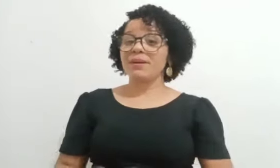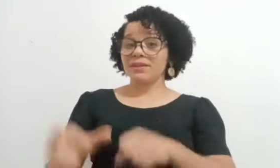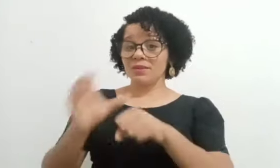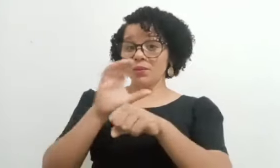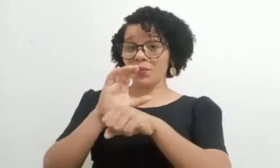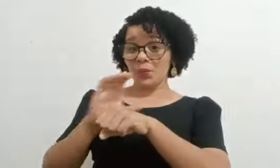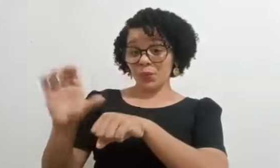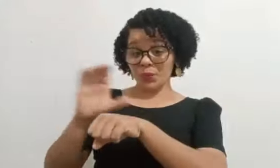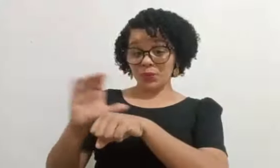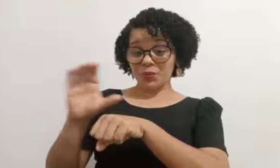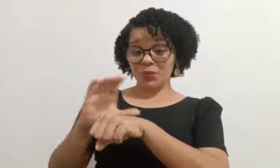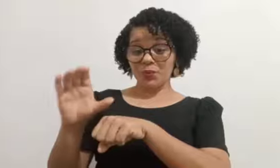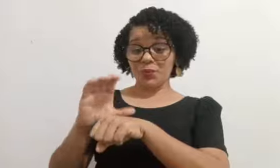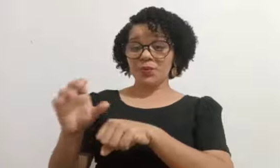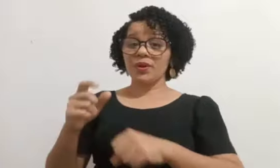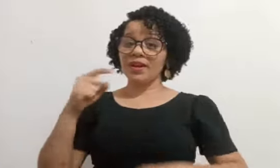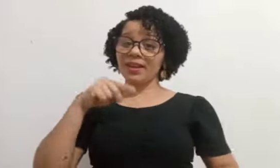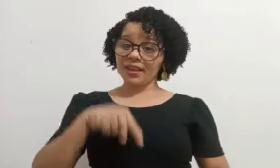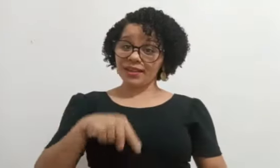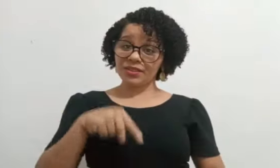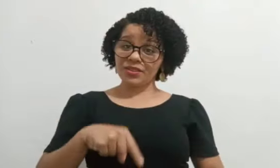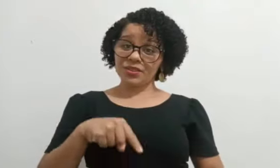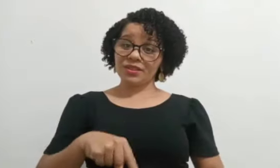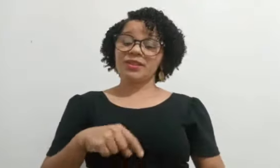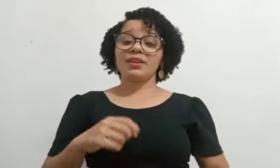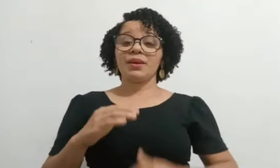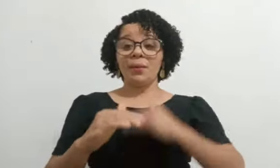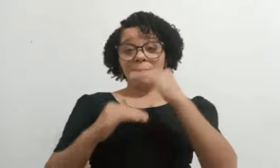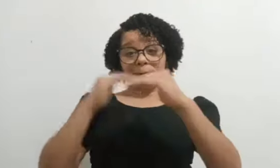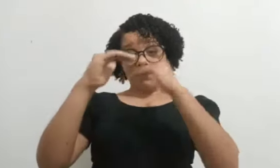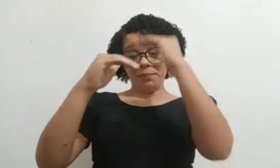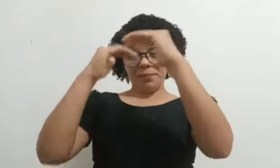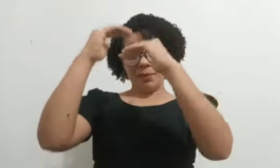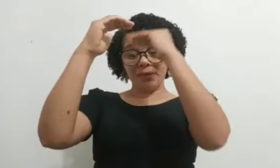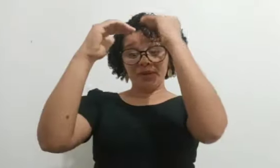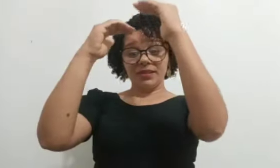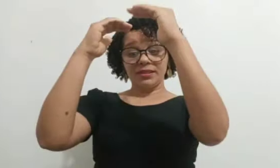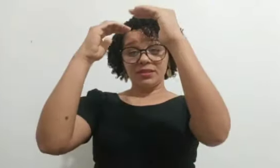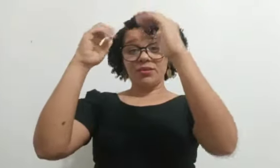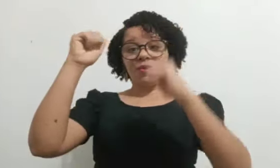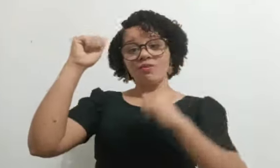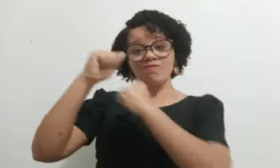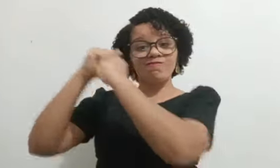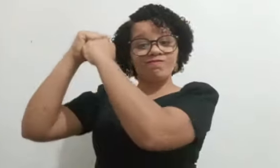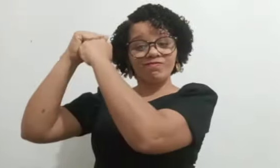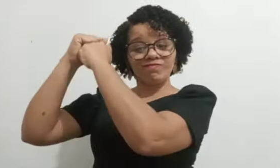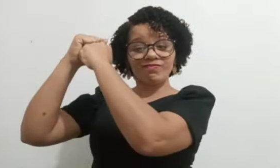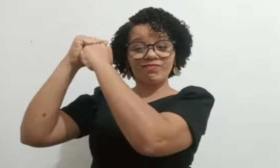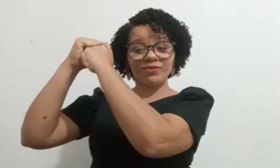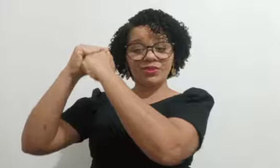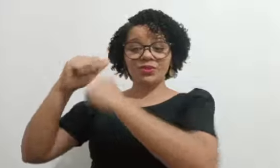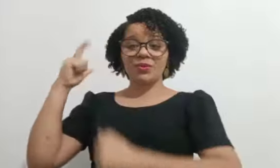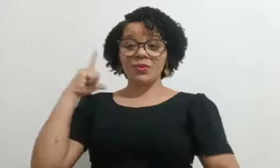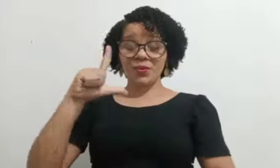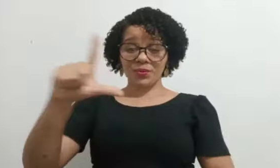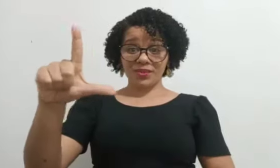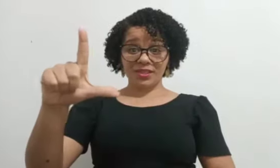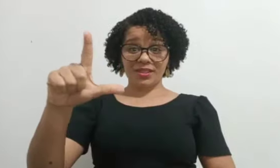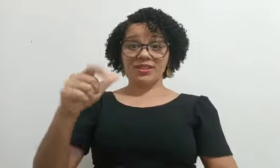Quanto ao curso, como me ajudou a alcançar o nível que estou